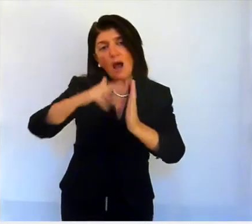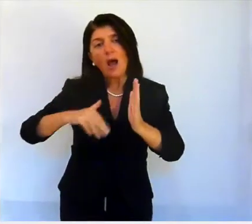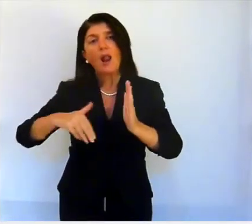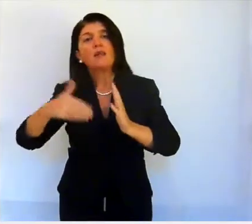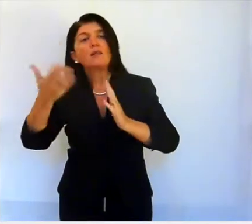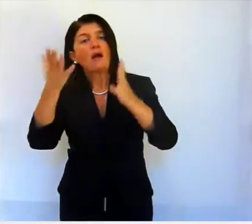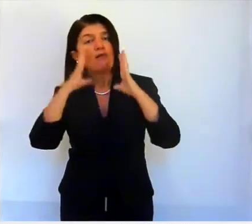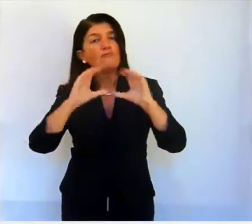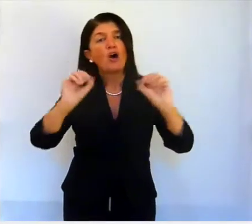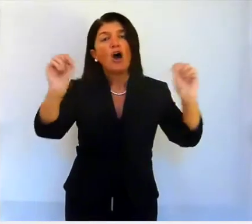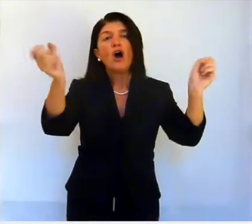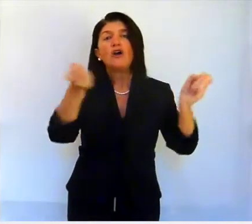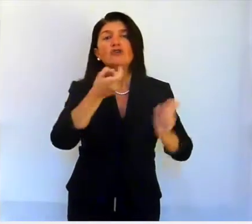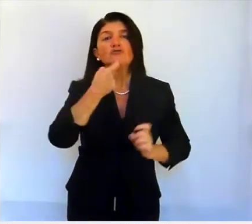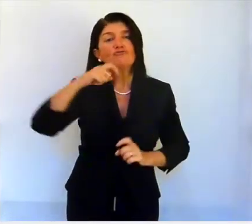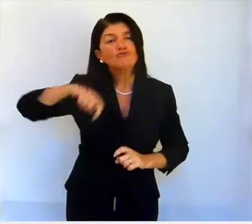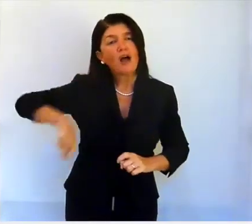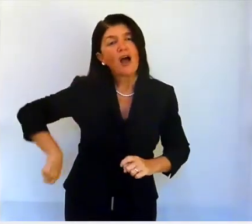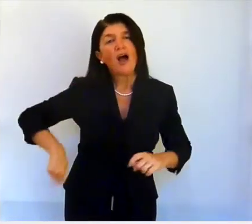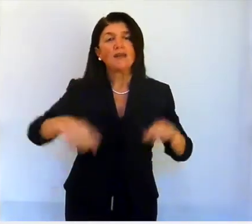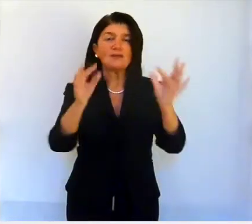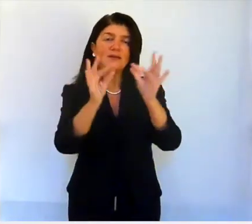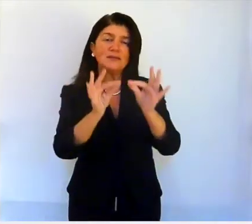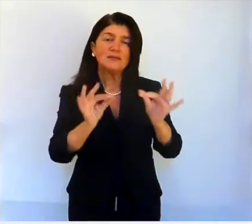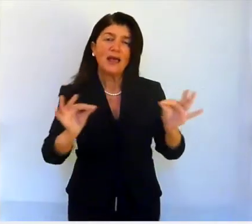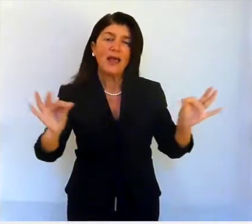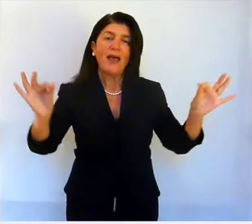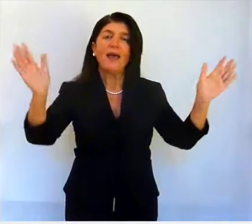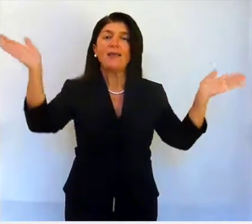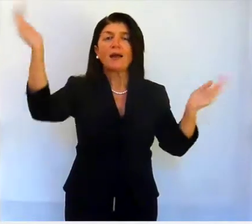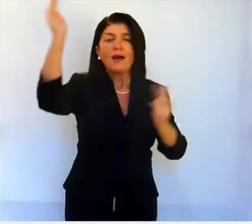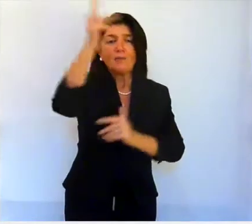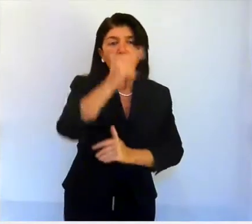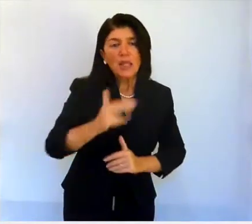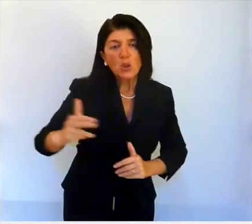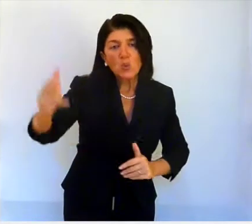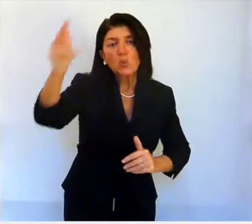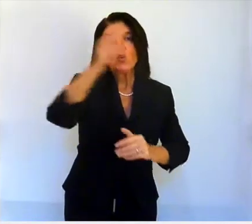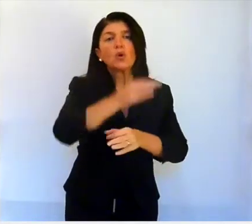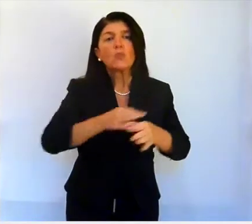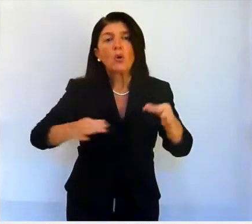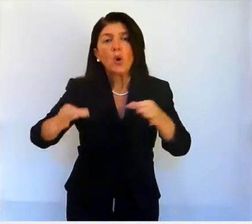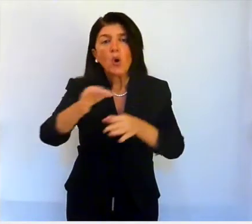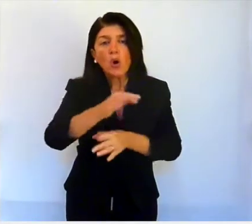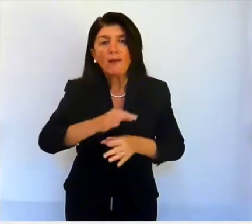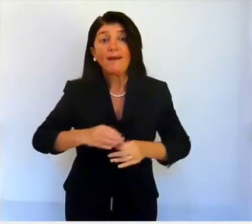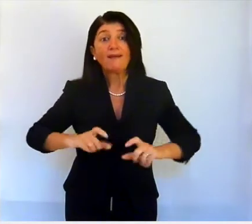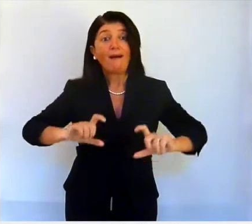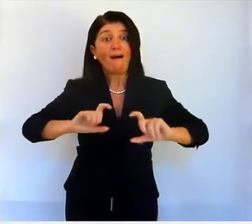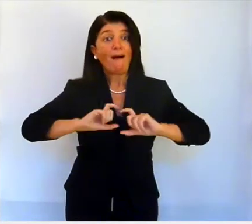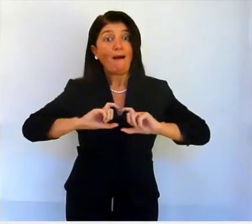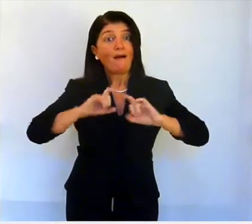giade, sete, pitture, monete, amuleti,